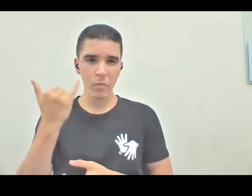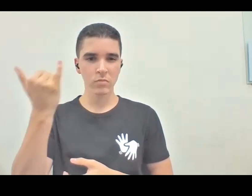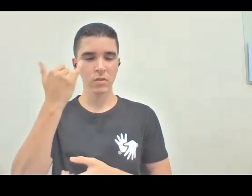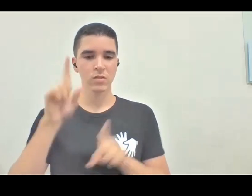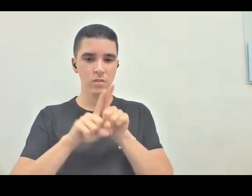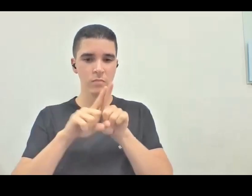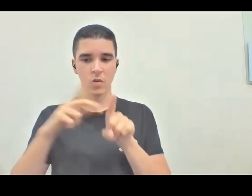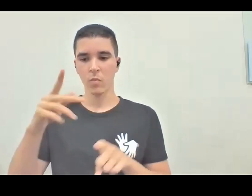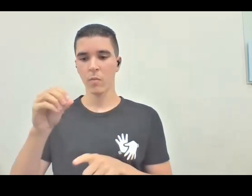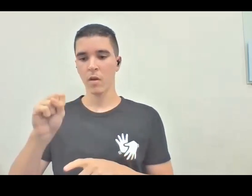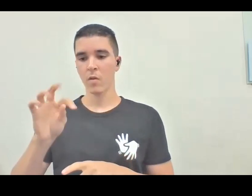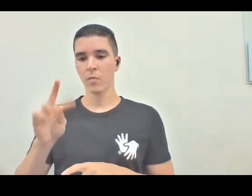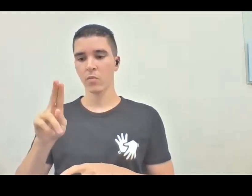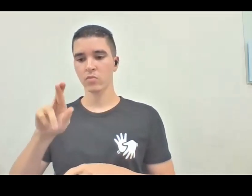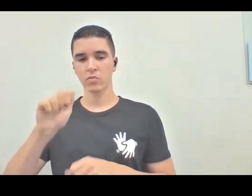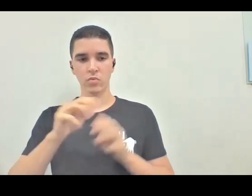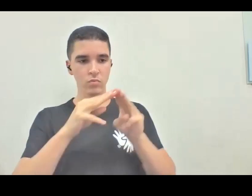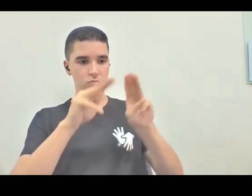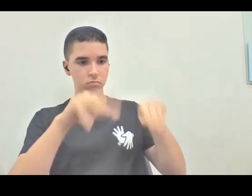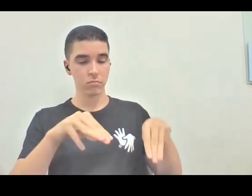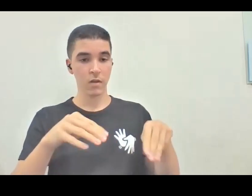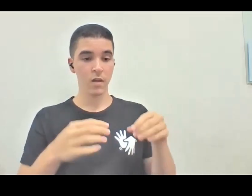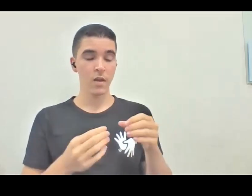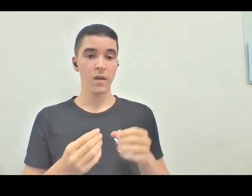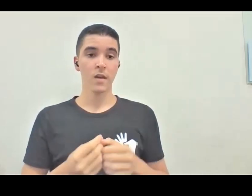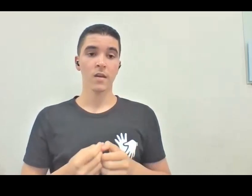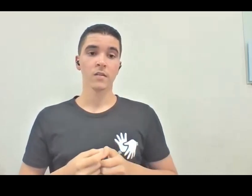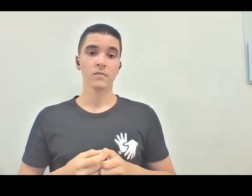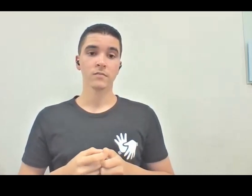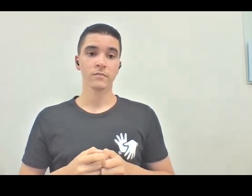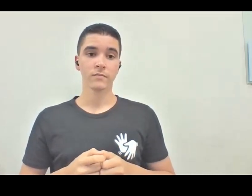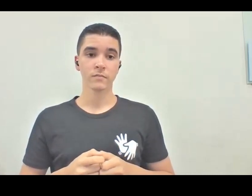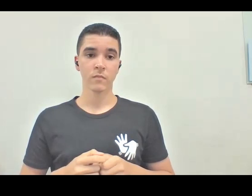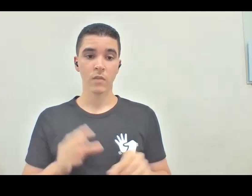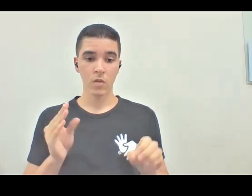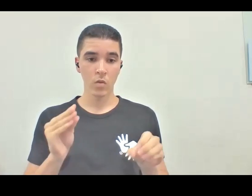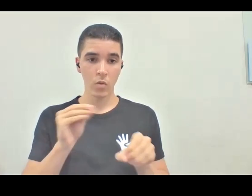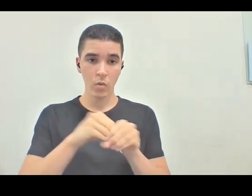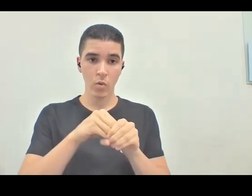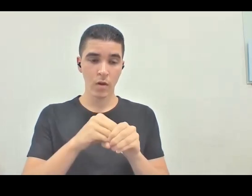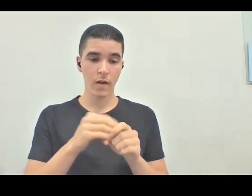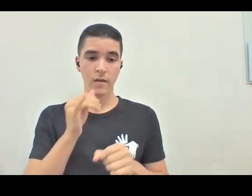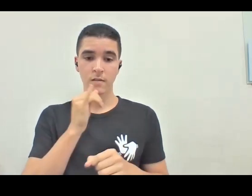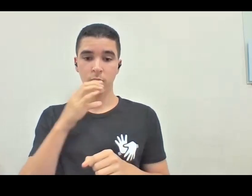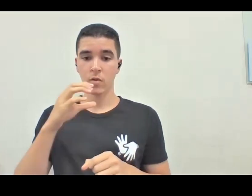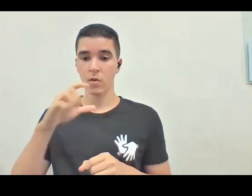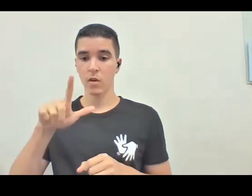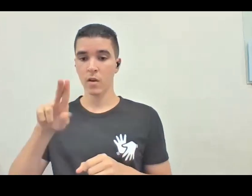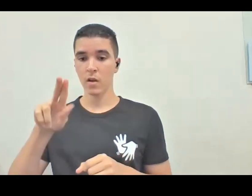postura das instituições museais inserir nos seus planos museológicos ou planos estratégicos, cláusulas que pontuem ou